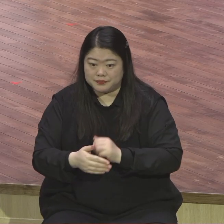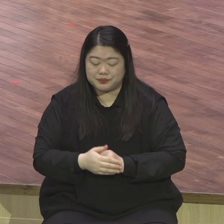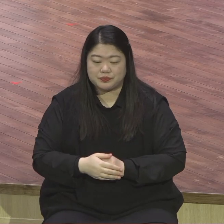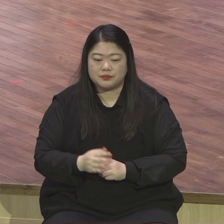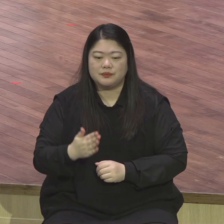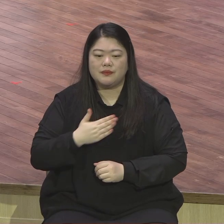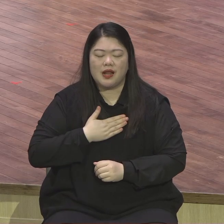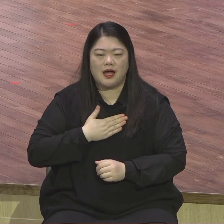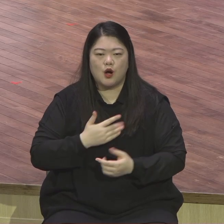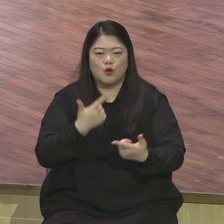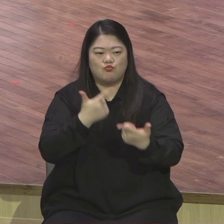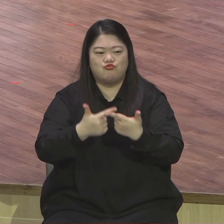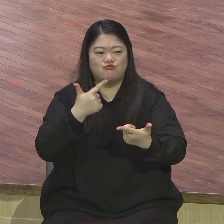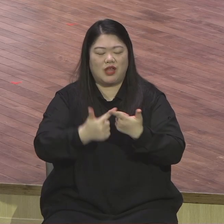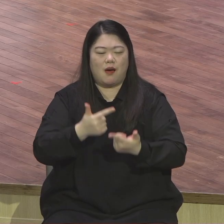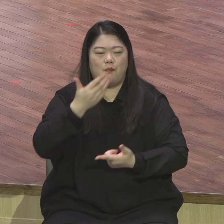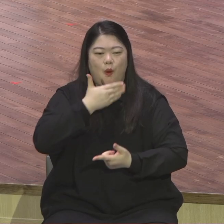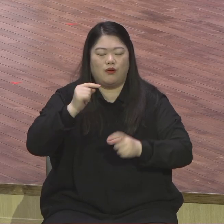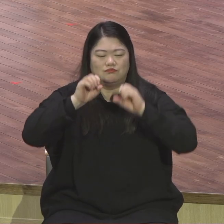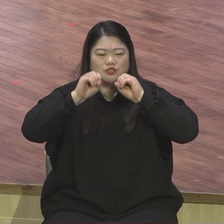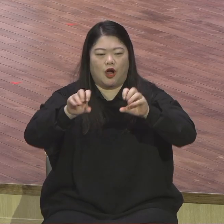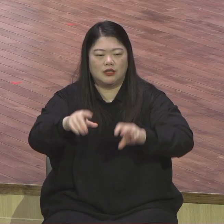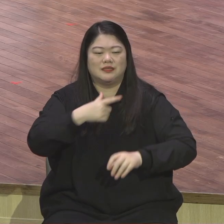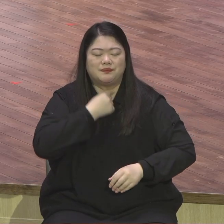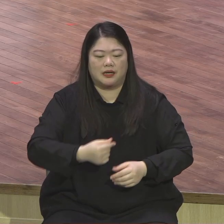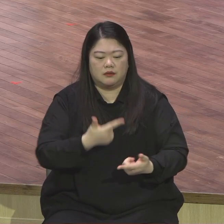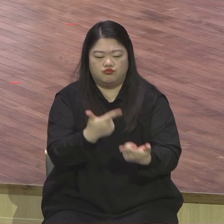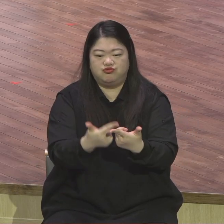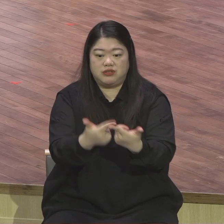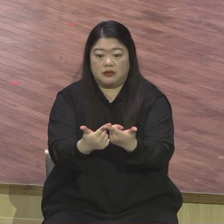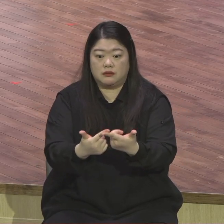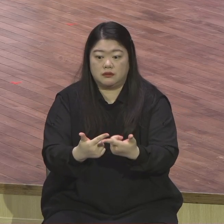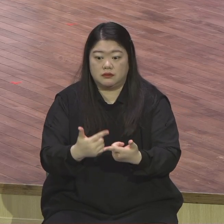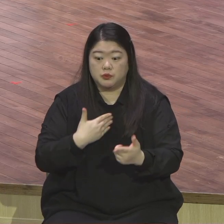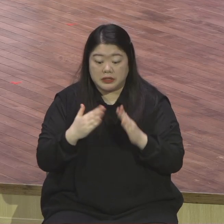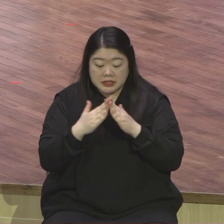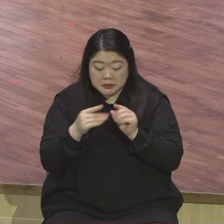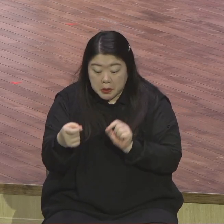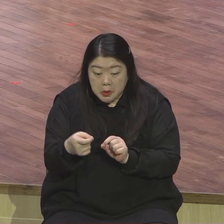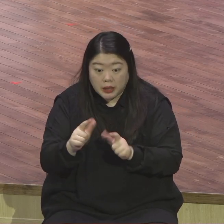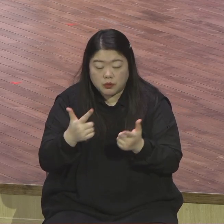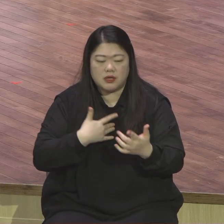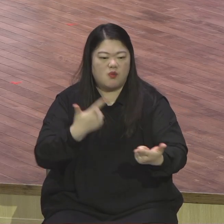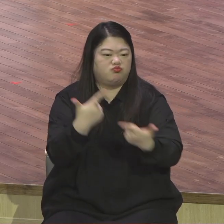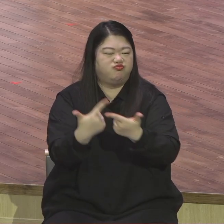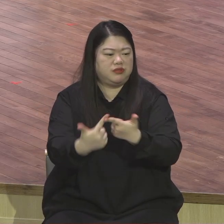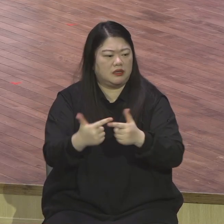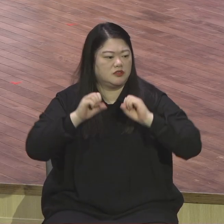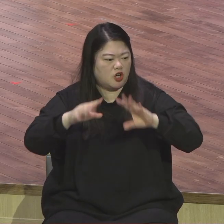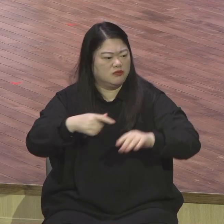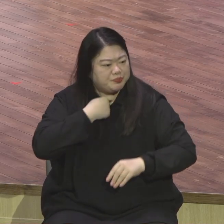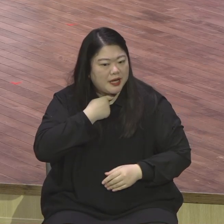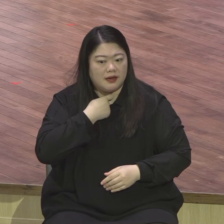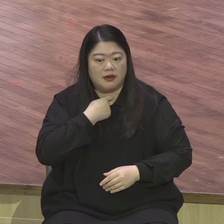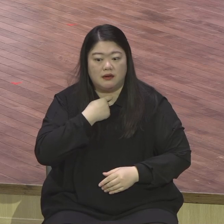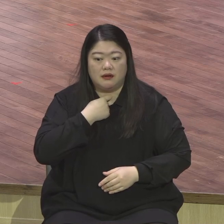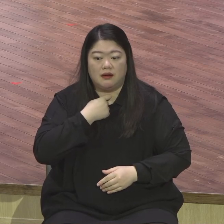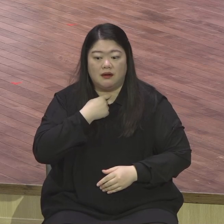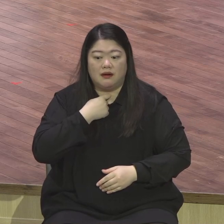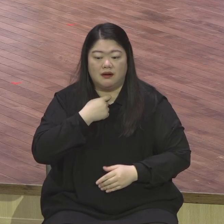청년 회장들 모아가지고 야 부산보금화자 어떠냐 같이 하자 내가 다 앞장서게 이래가지고 버스